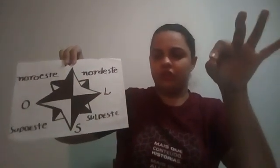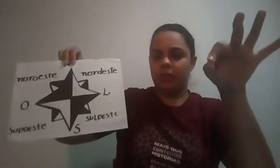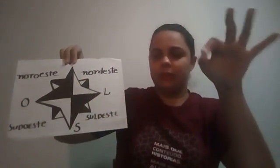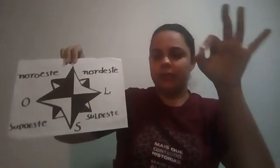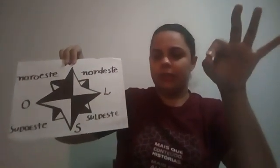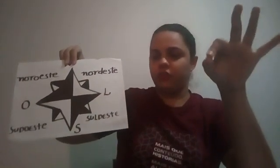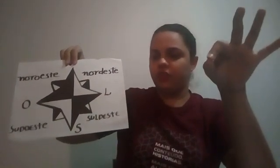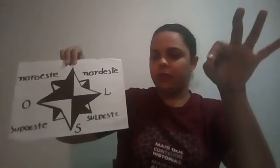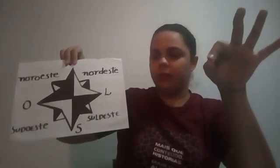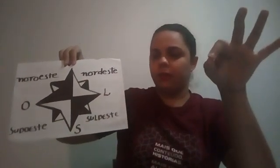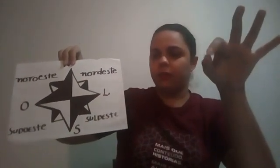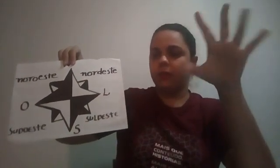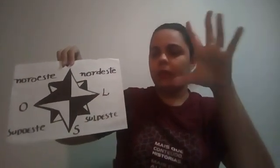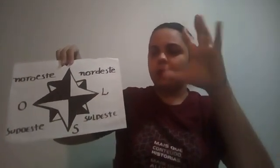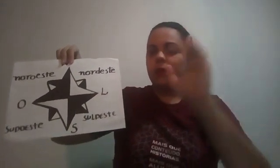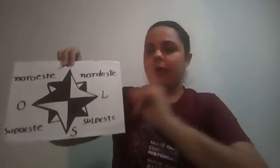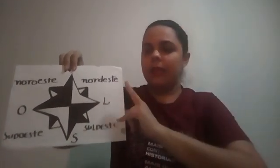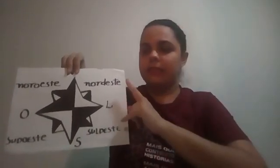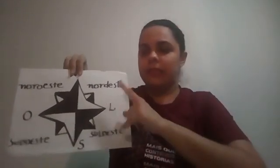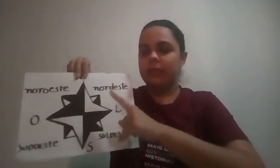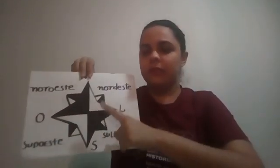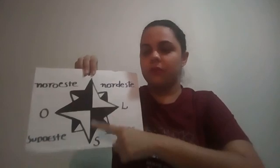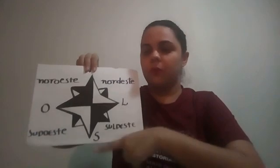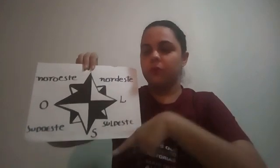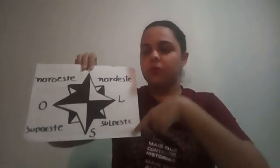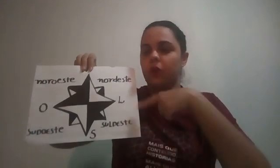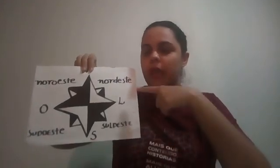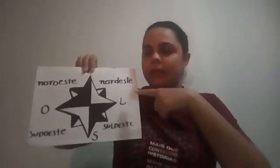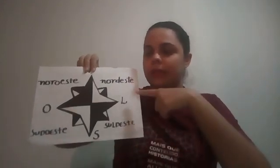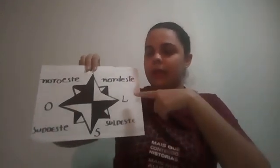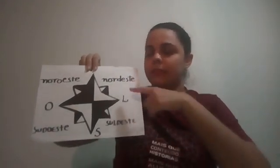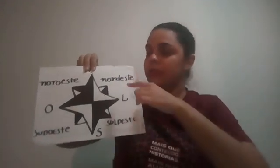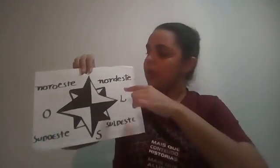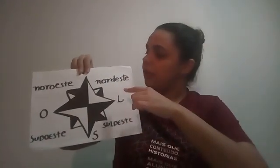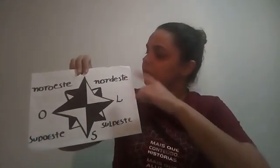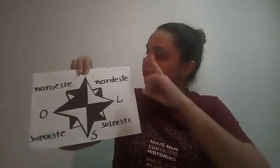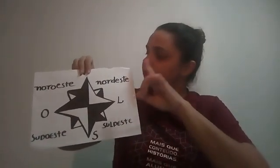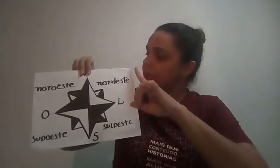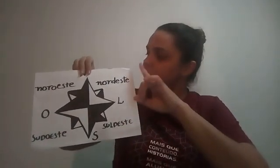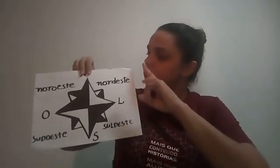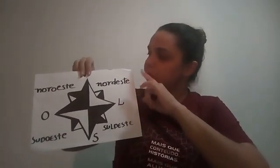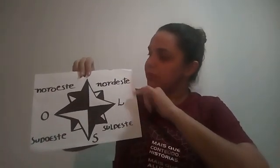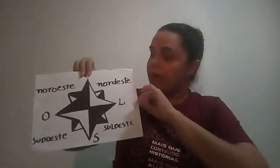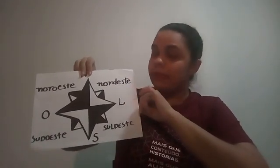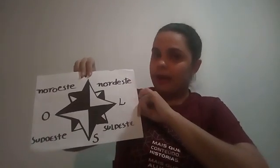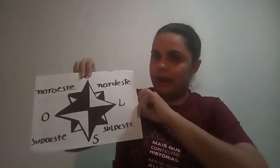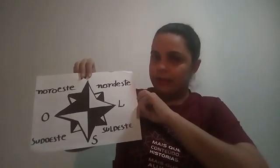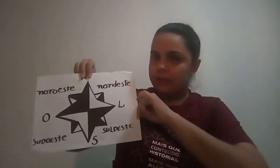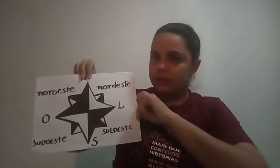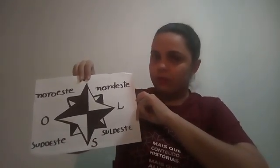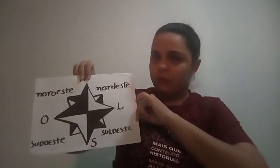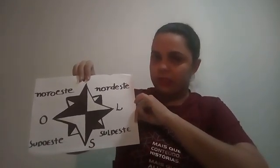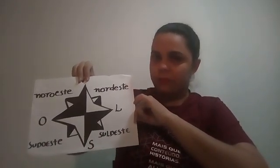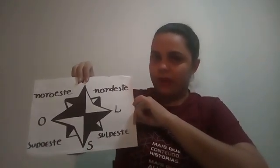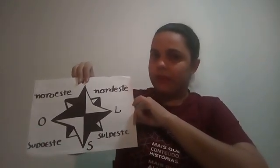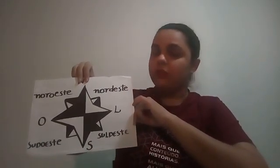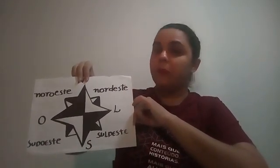certo, gente? Esses aqui são os pontos colaterais. Nós vimos os pontos cardeais, são os principais, os